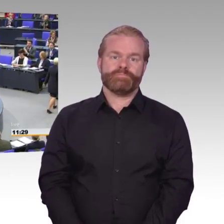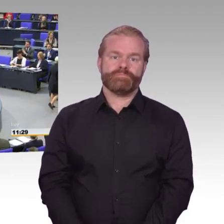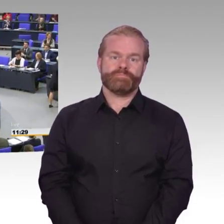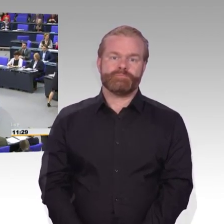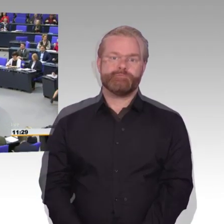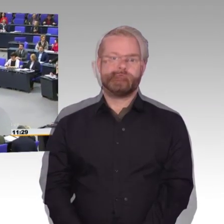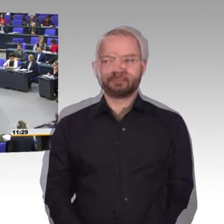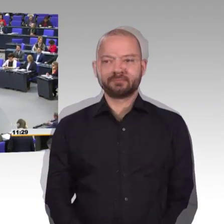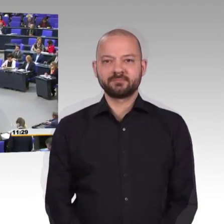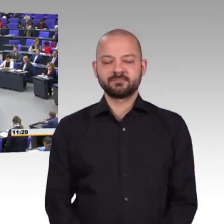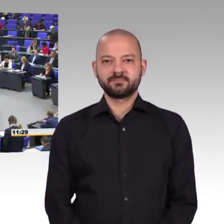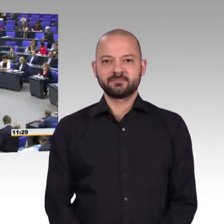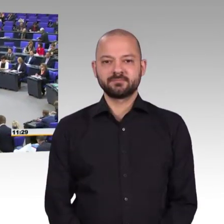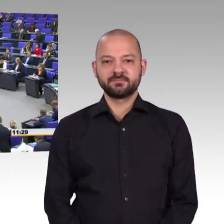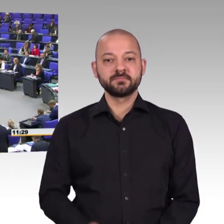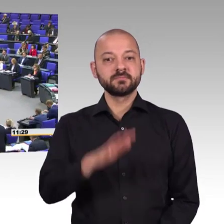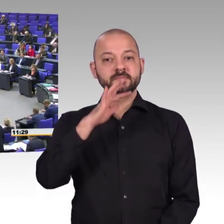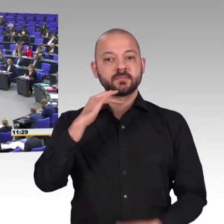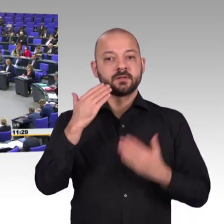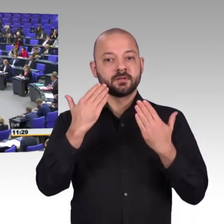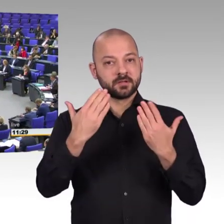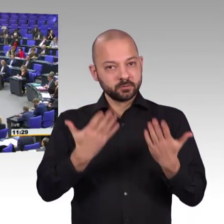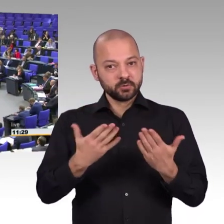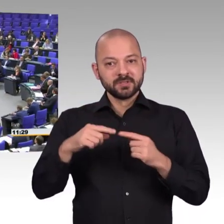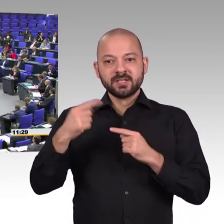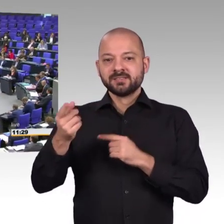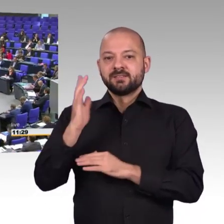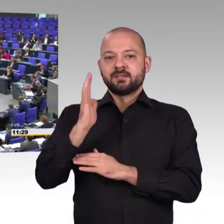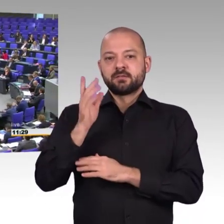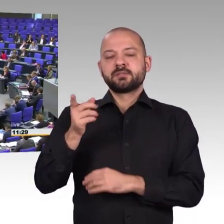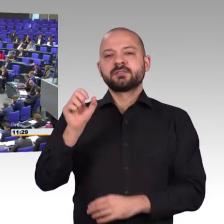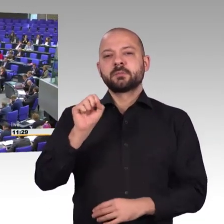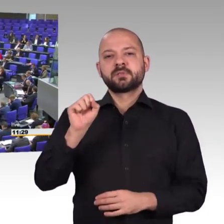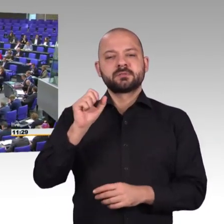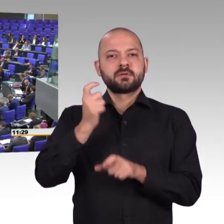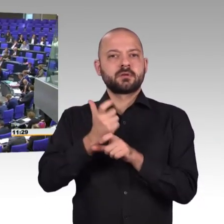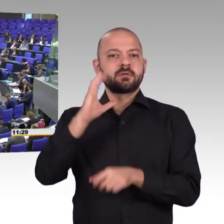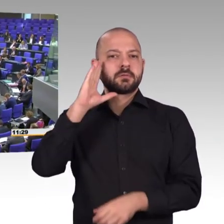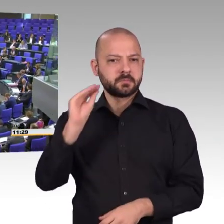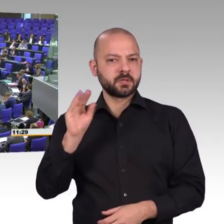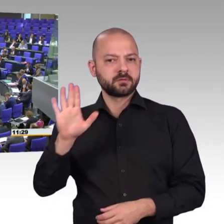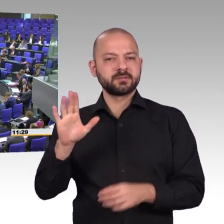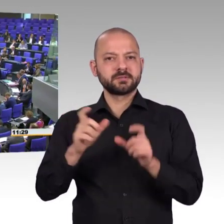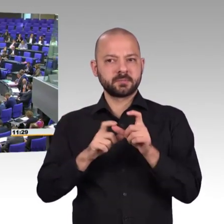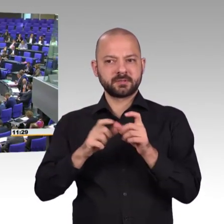Sehr geehrte Frau Präsidentin, meine lieben Kolleginnen und Kollegen, die Frage der Verschlüsselung unserer digitalen